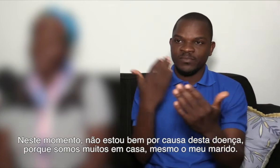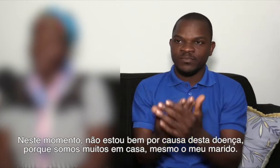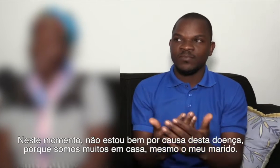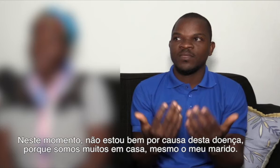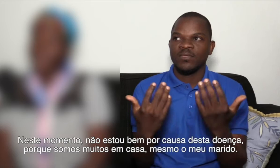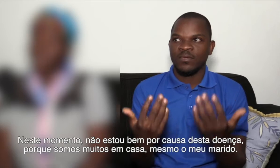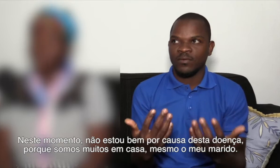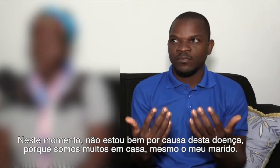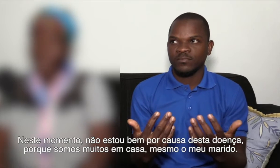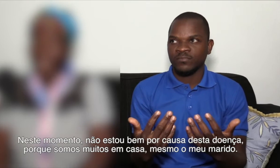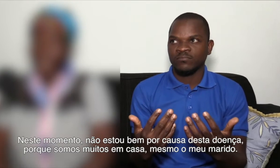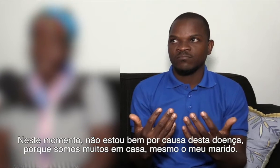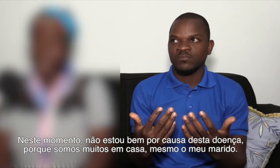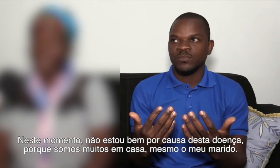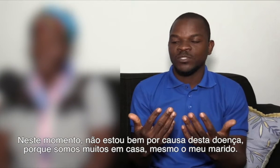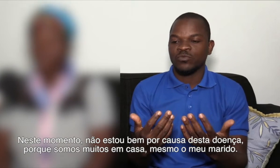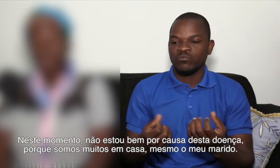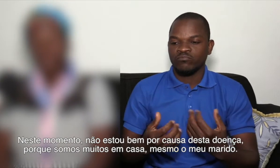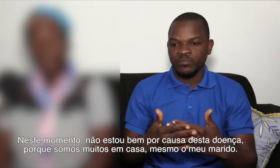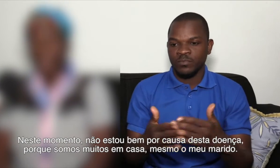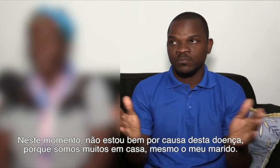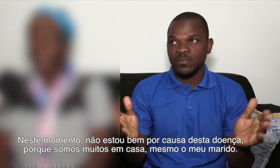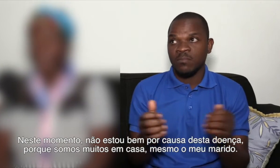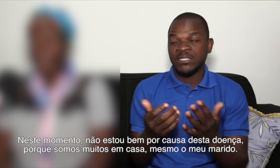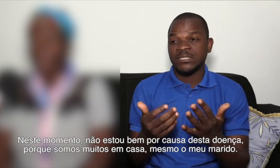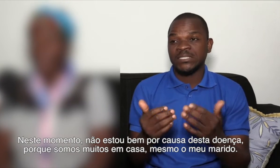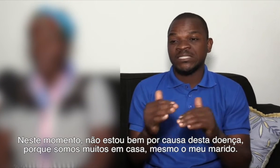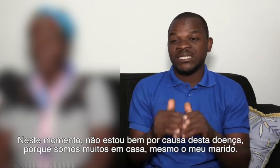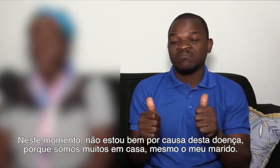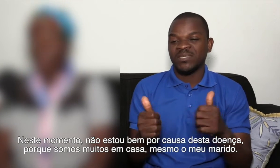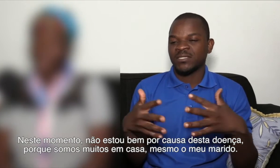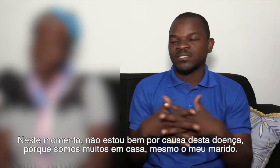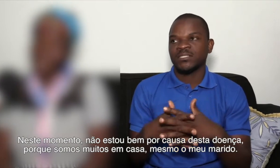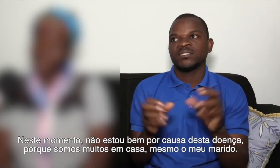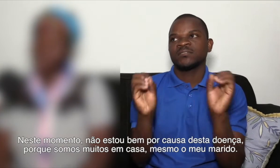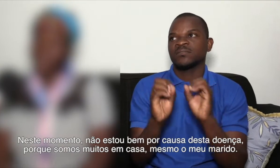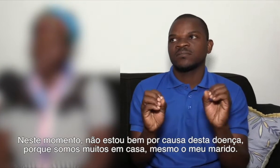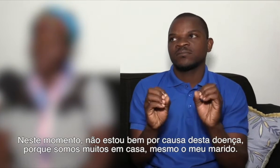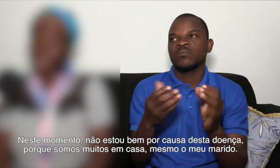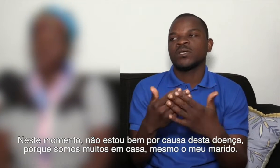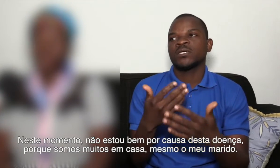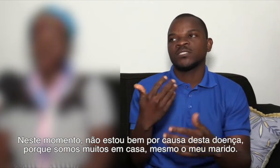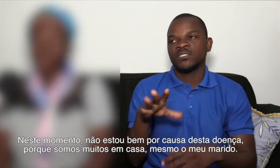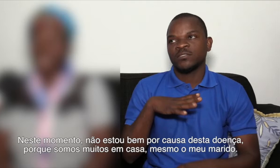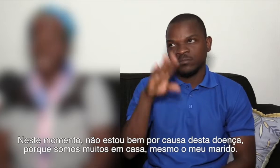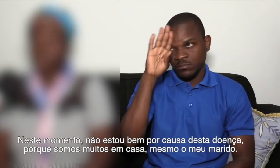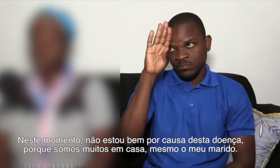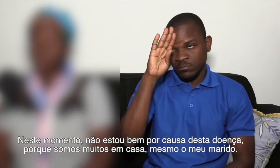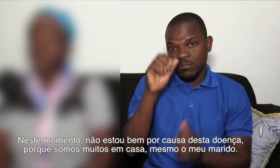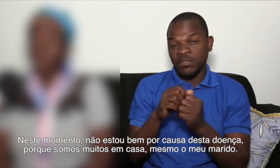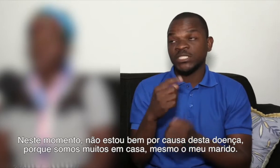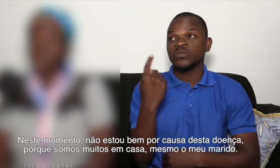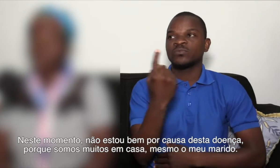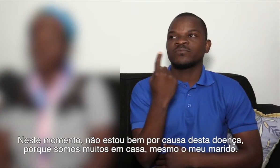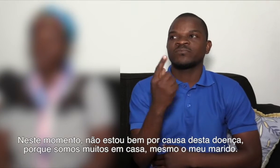Agora, que estou a falar aqui, eu não estou bem por causa dessa doença, porque eu não sou sozinha.